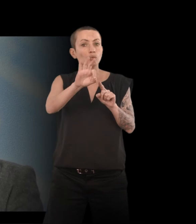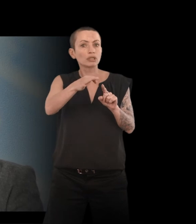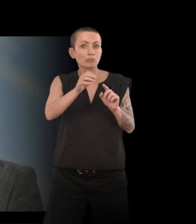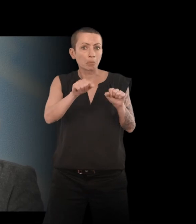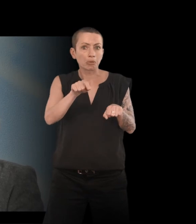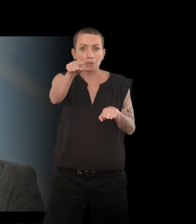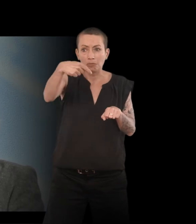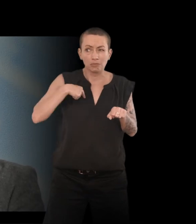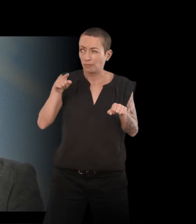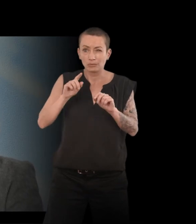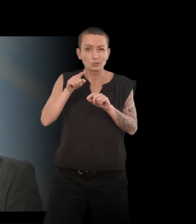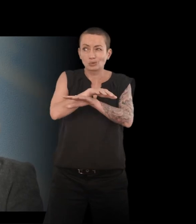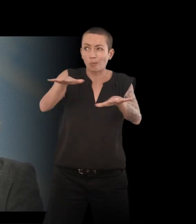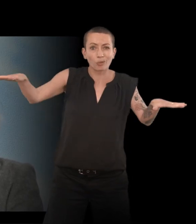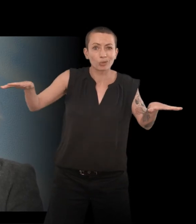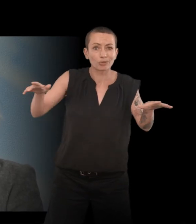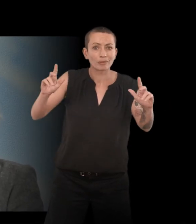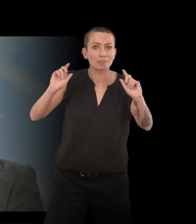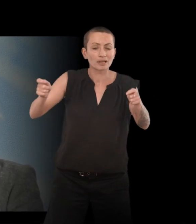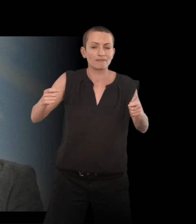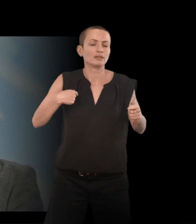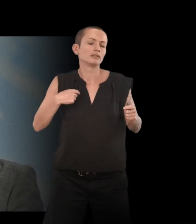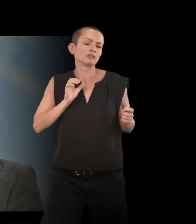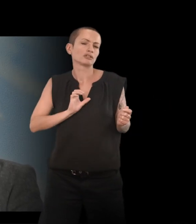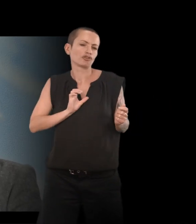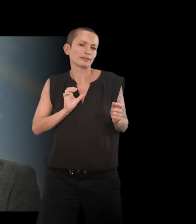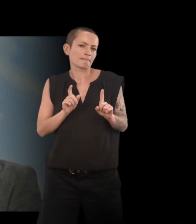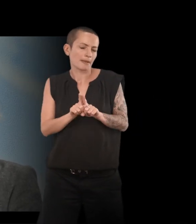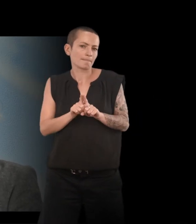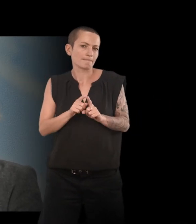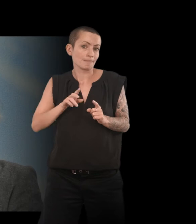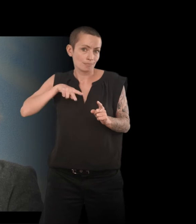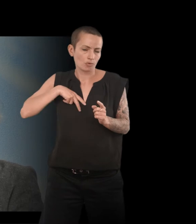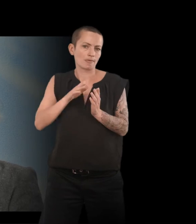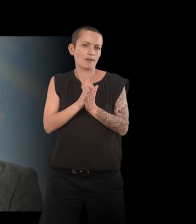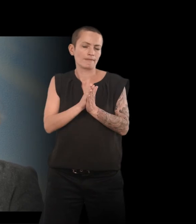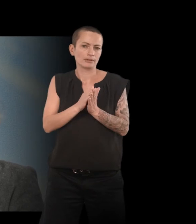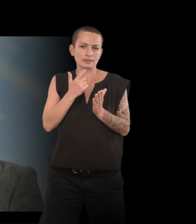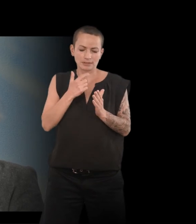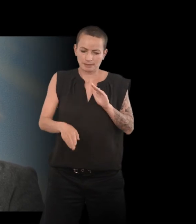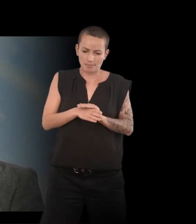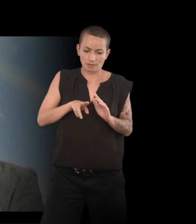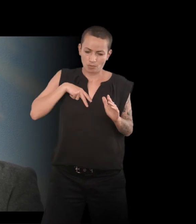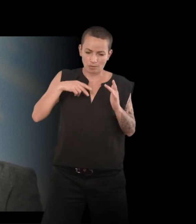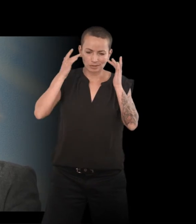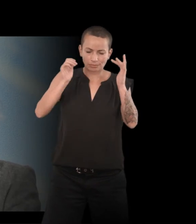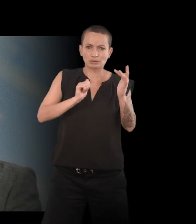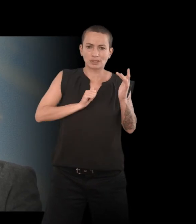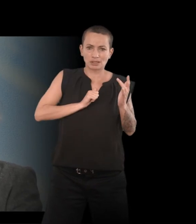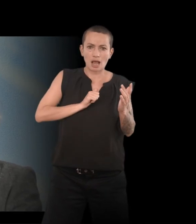universel. Et moi,'est un peu ce que j'ai essayé de faire aussi dans mon livre. C'était de partir de mon expérience personnelle, mais d'aller ailleurs, vers